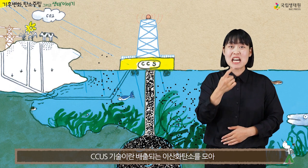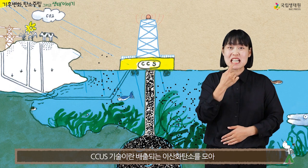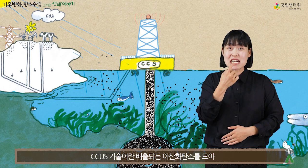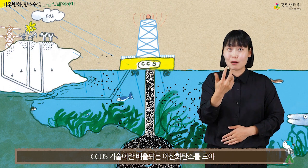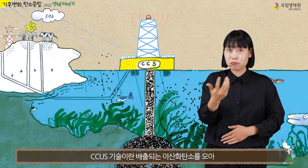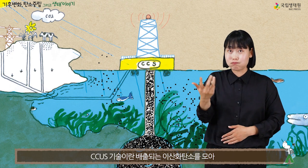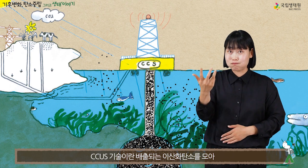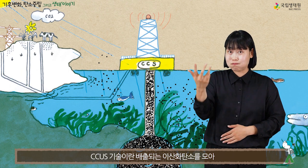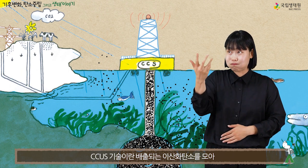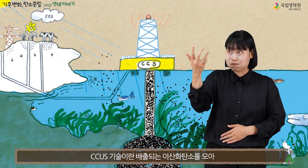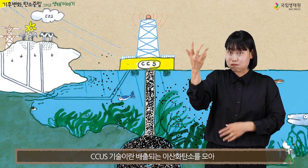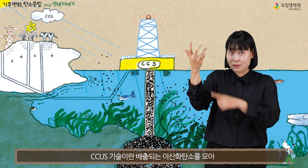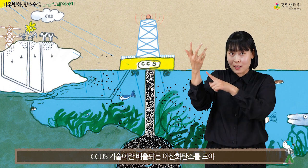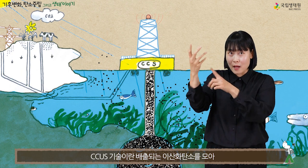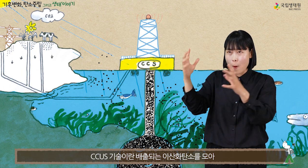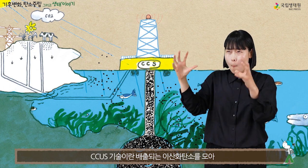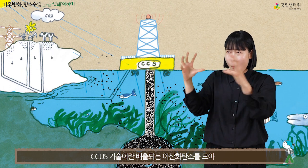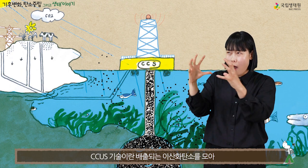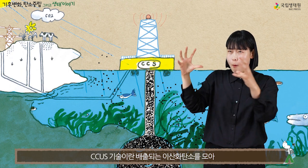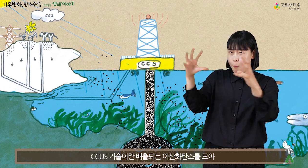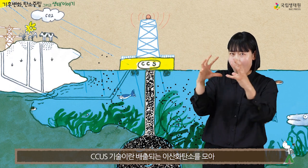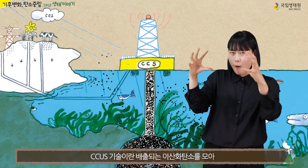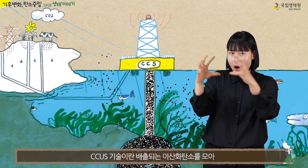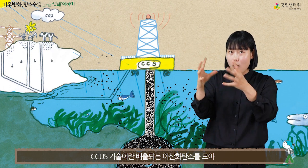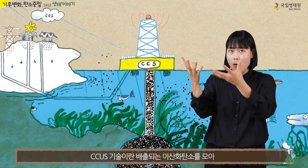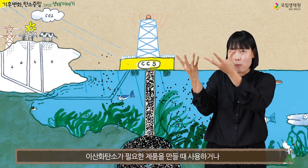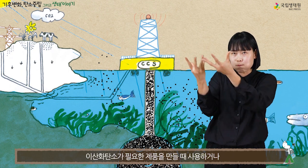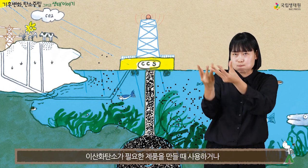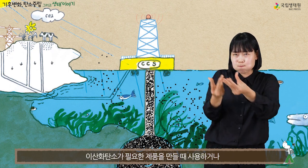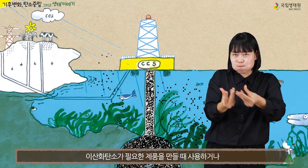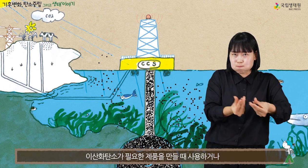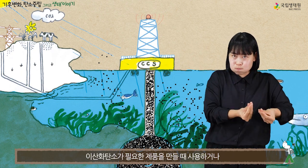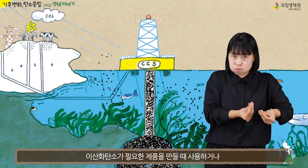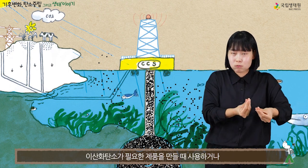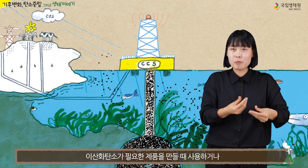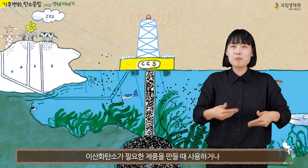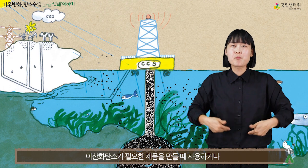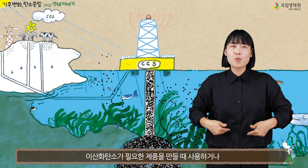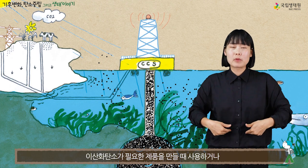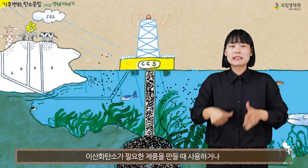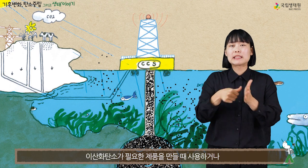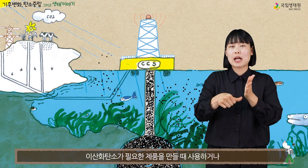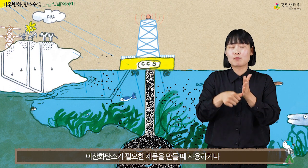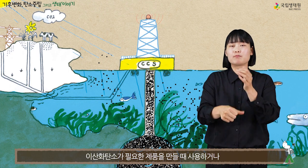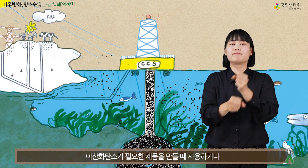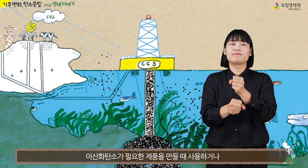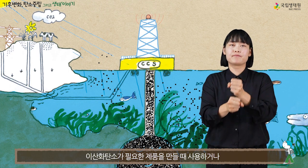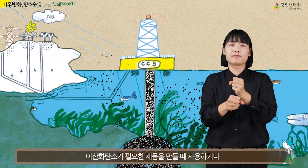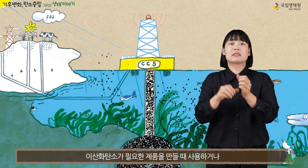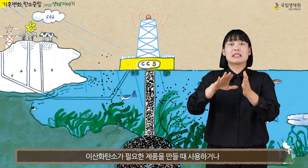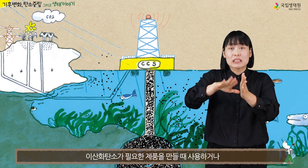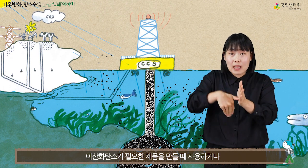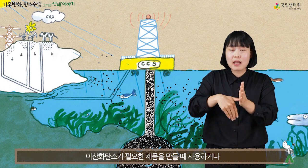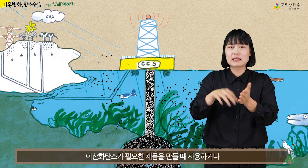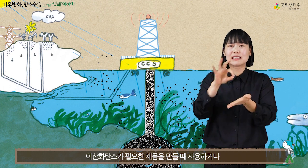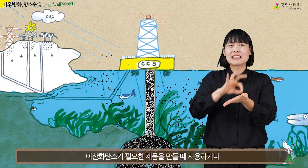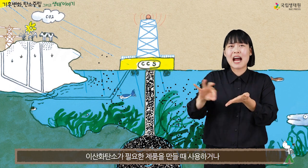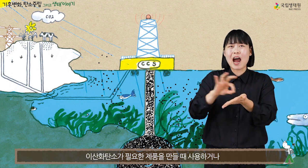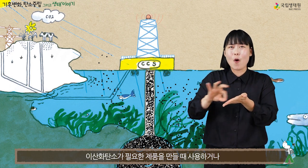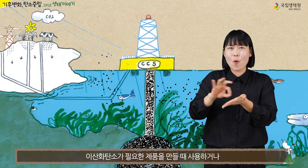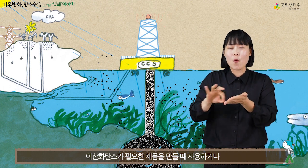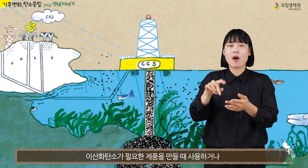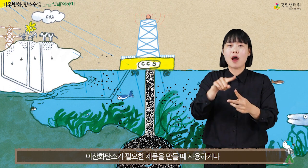배출되는 이산화탄소를 모아 이산화탄소가 필요한 제품을 만들 때 사용하거나